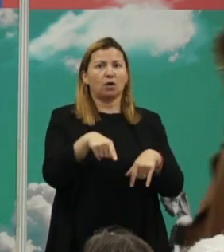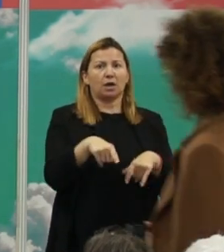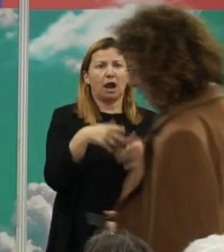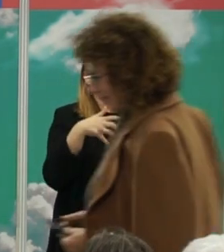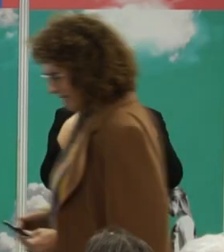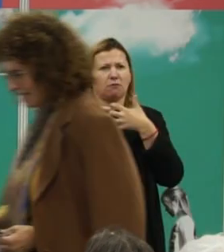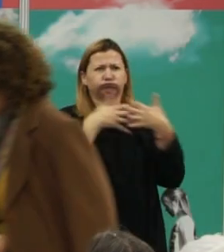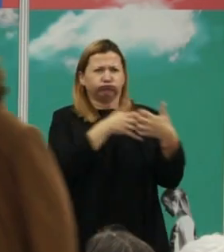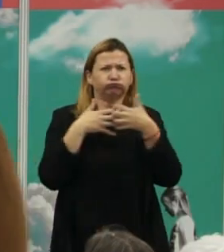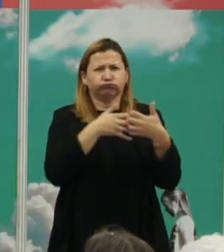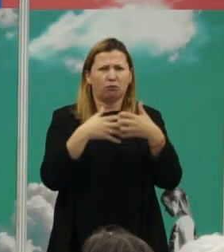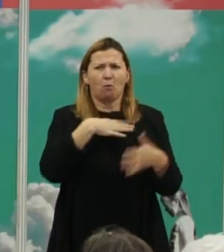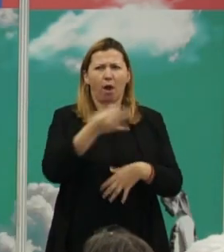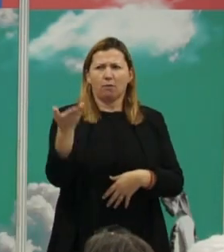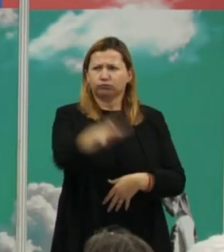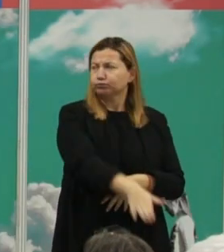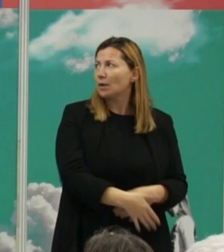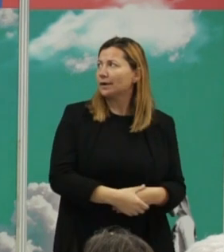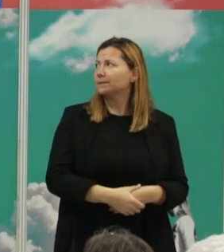o aquí incluso puede haber